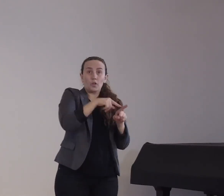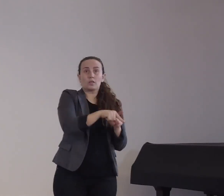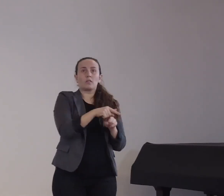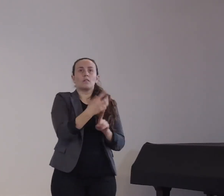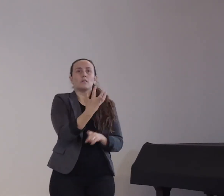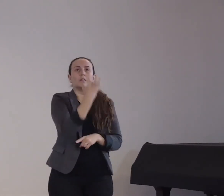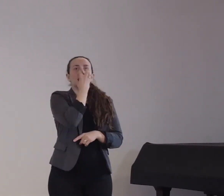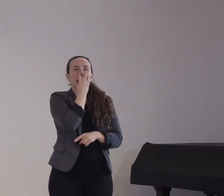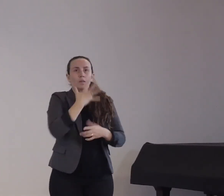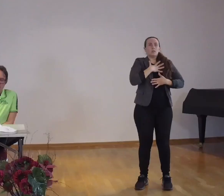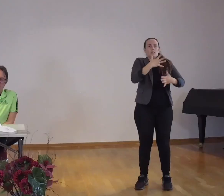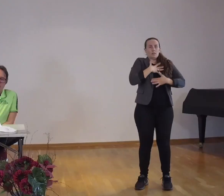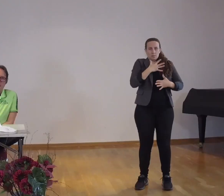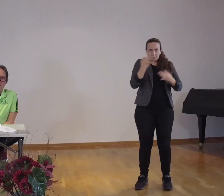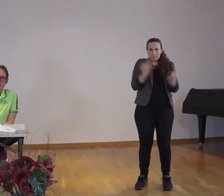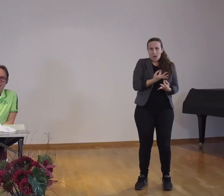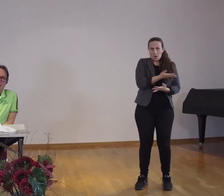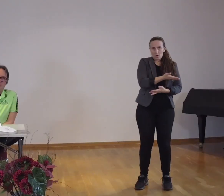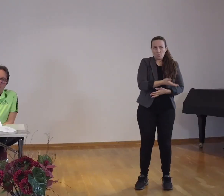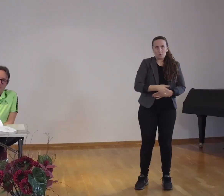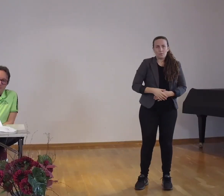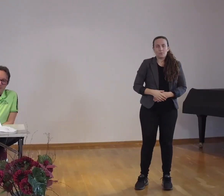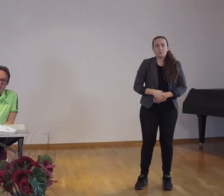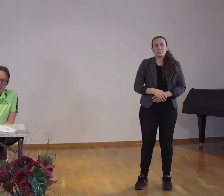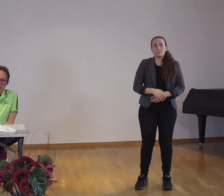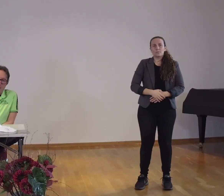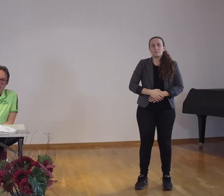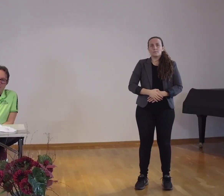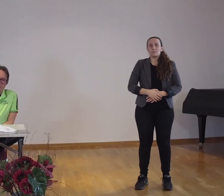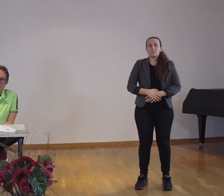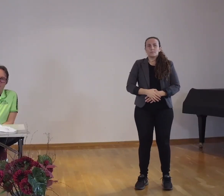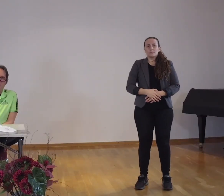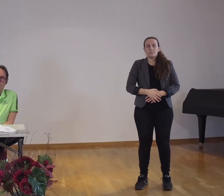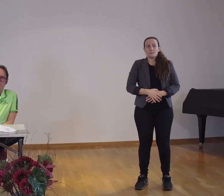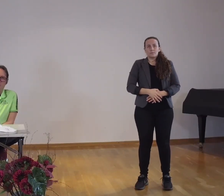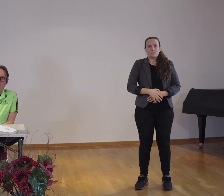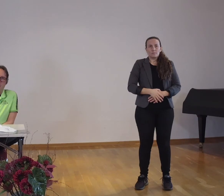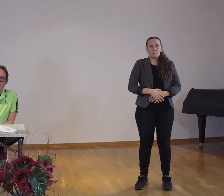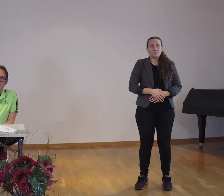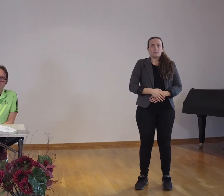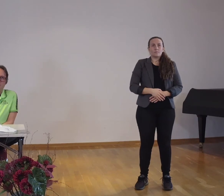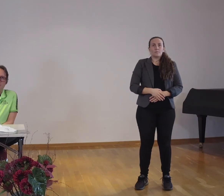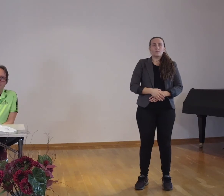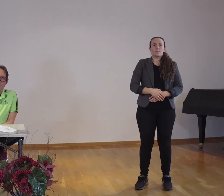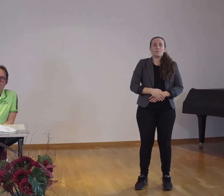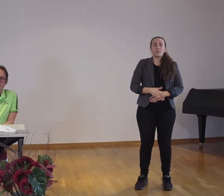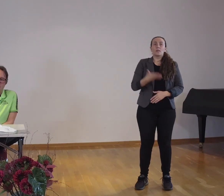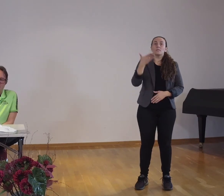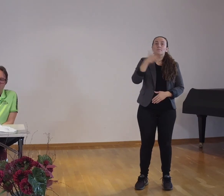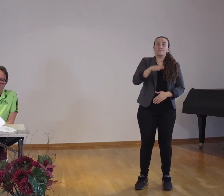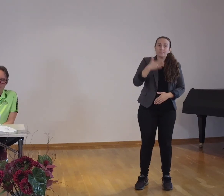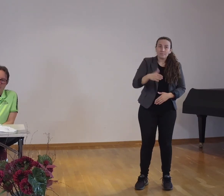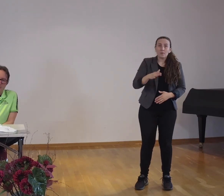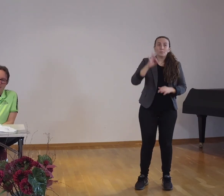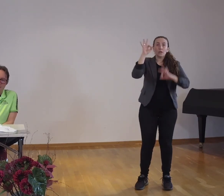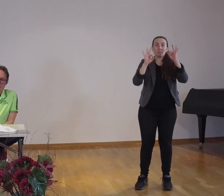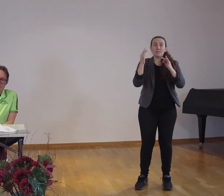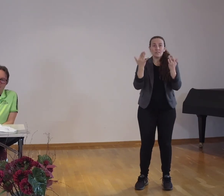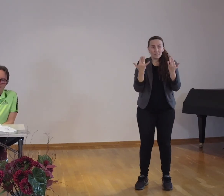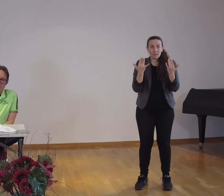Die Letalität der SARS-CoV-2-Erkrankung ist sehr stark vom Alter und von den Begleiterkrankungen abhängig. Hierzu